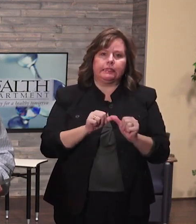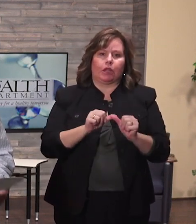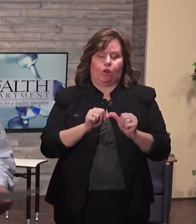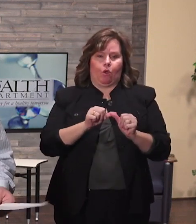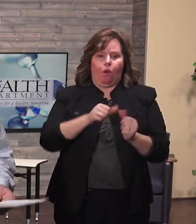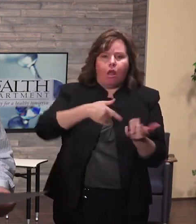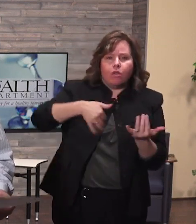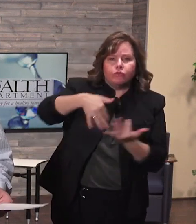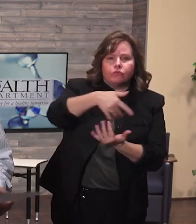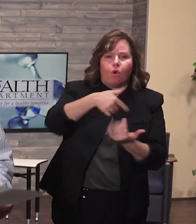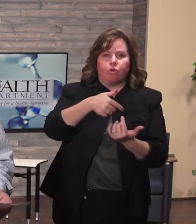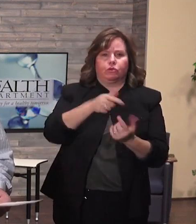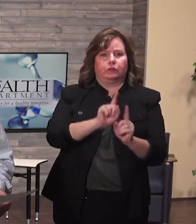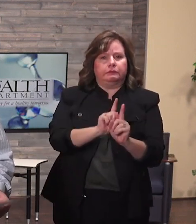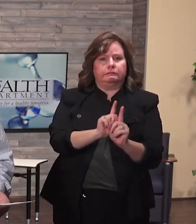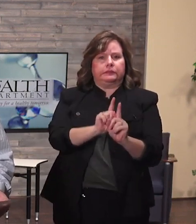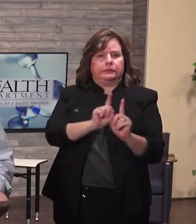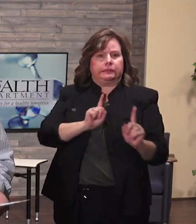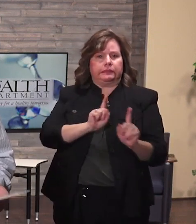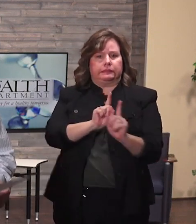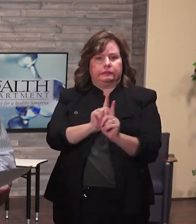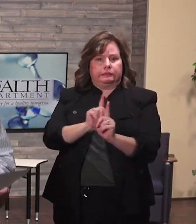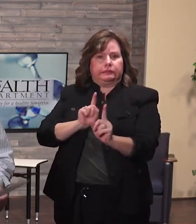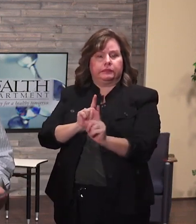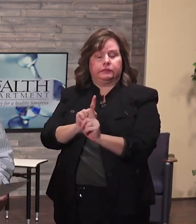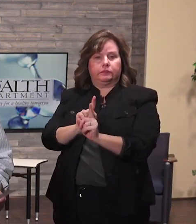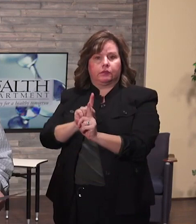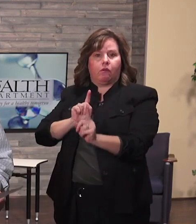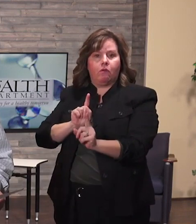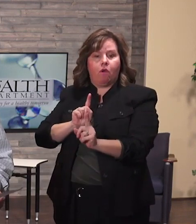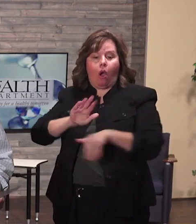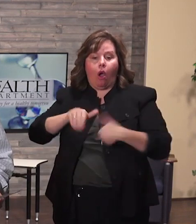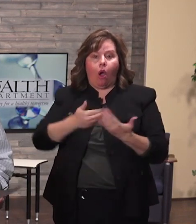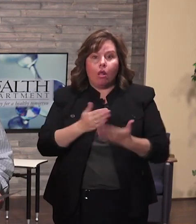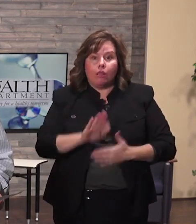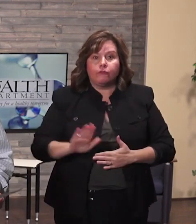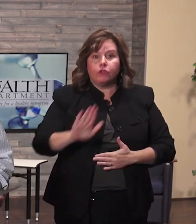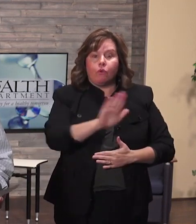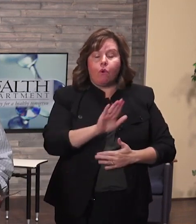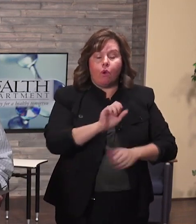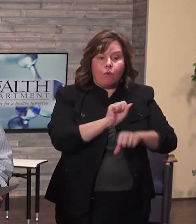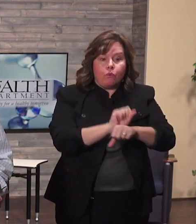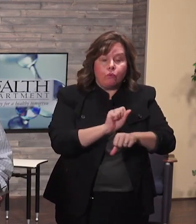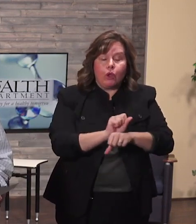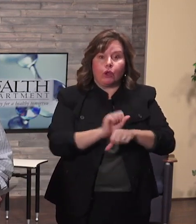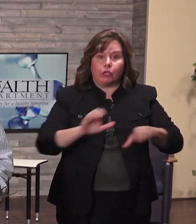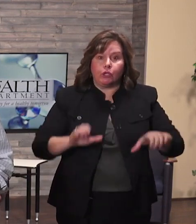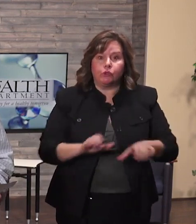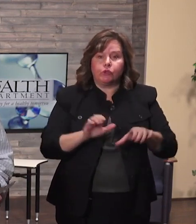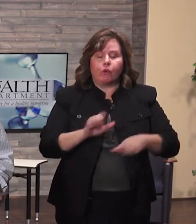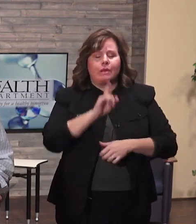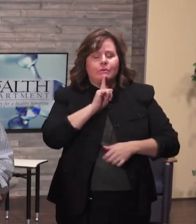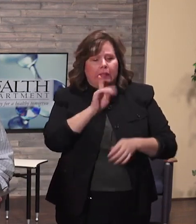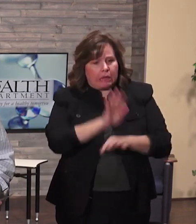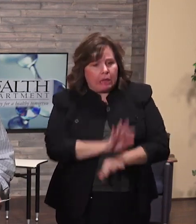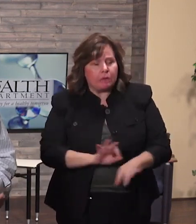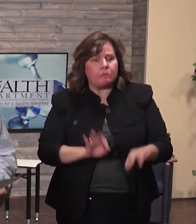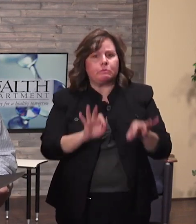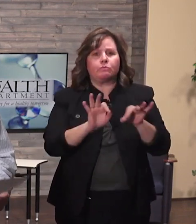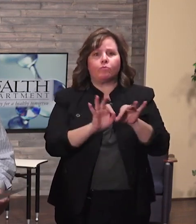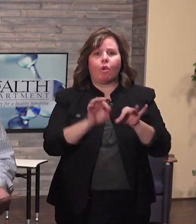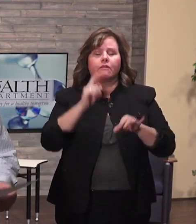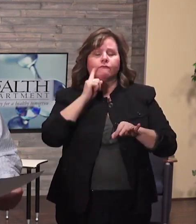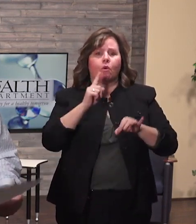condado de Kent. Quiero animarlos, por favor, quédanos así. Por favor, mantenga la distancia social y